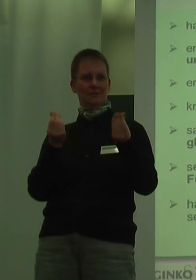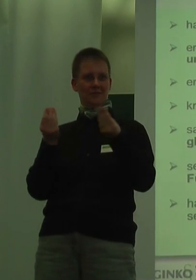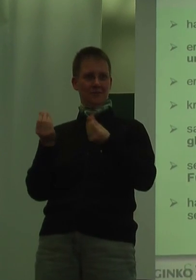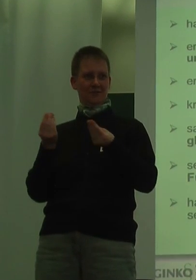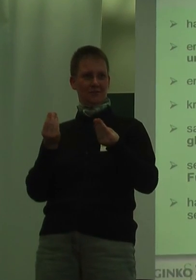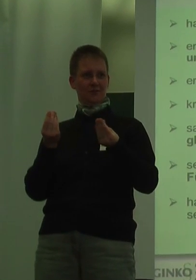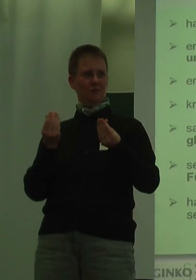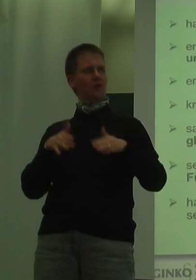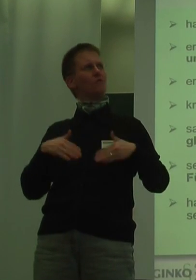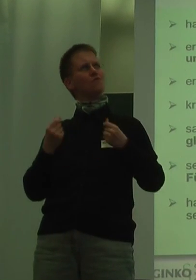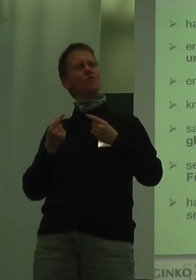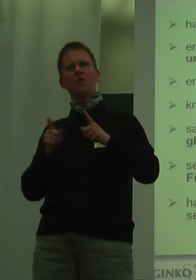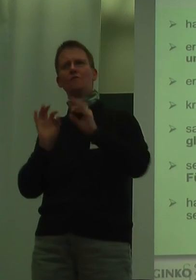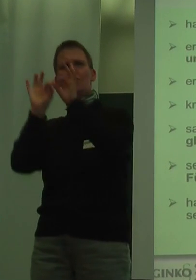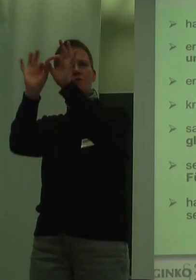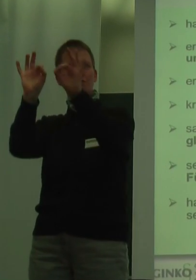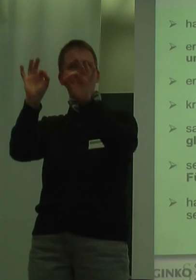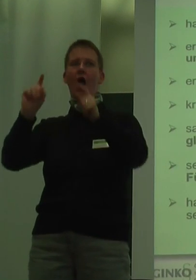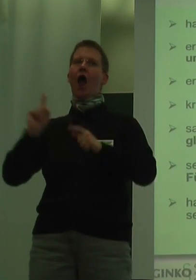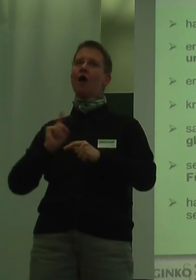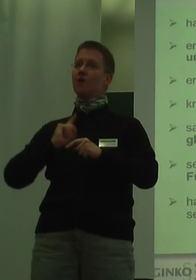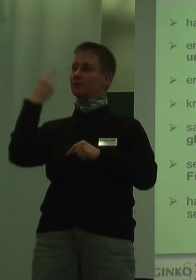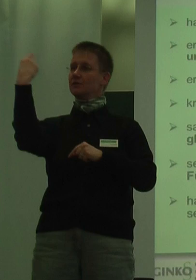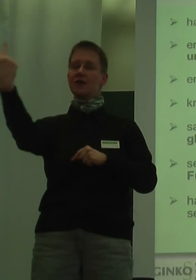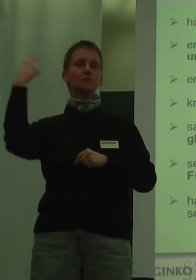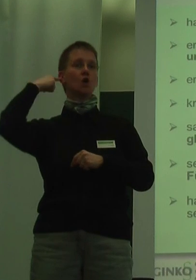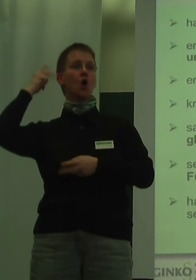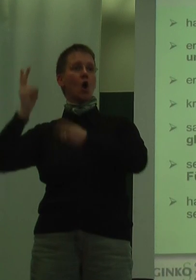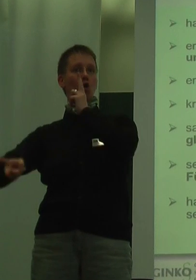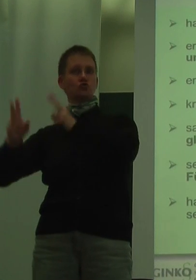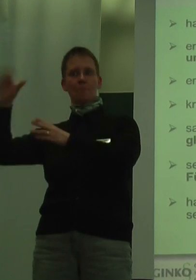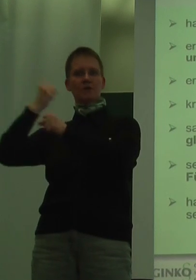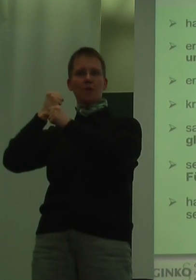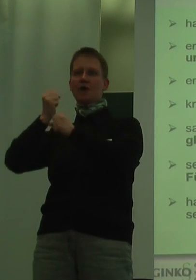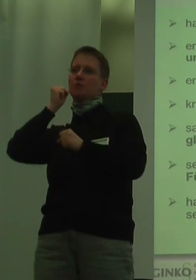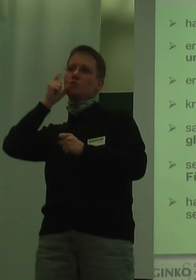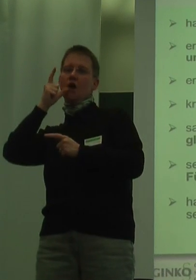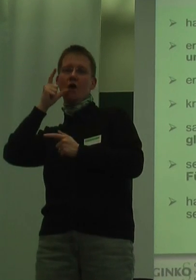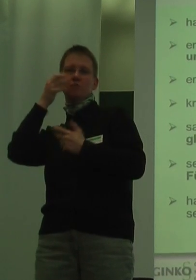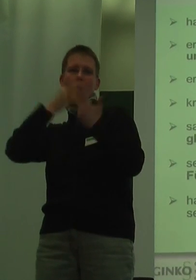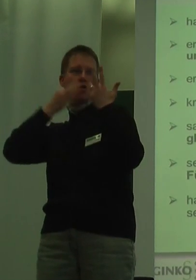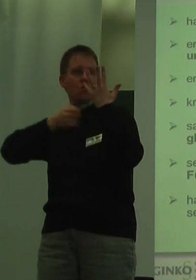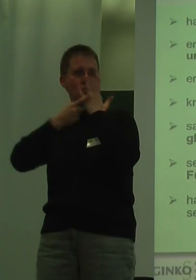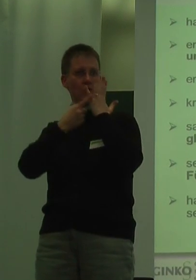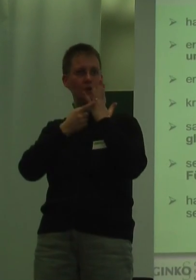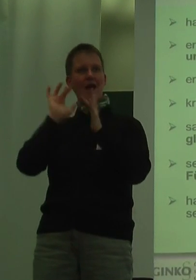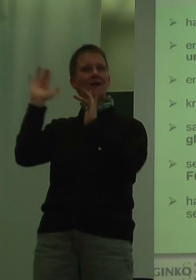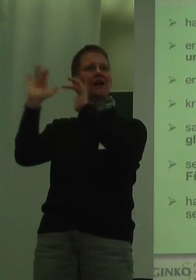intuitiv, und erachten, dass der wirbschädigte Mitarbeiter sagt, was er braucht, kritisieren die Dolmetscher-Situation,